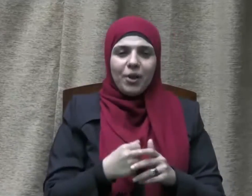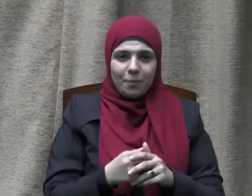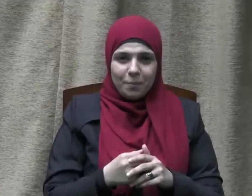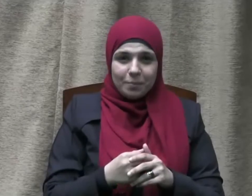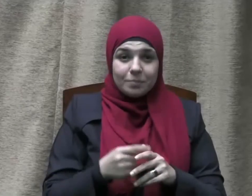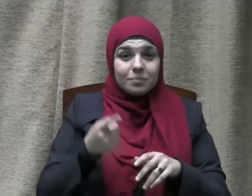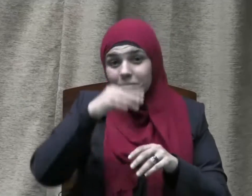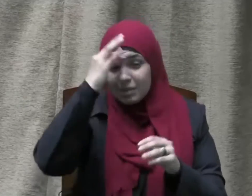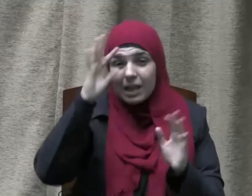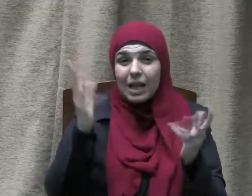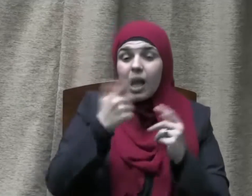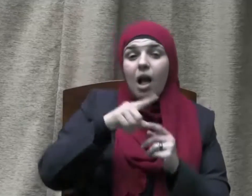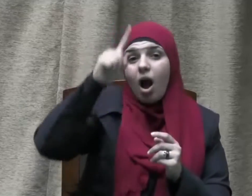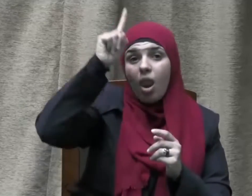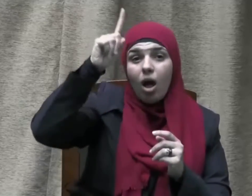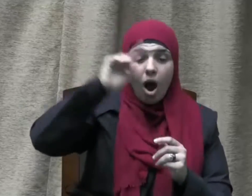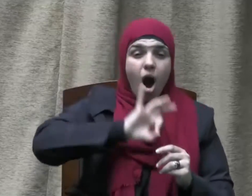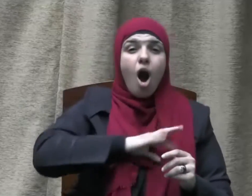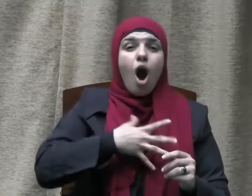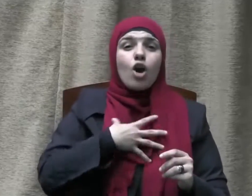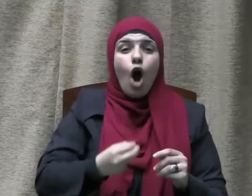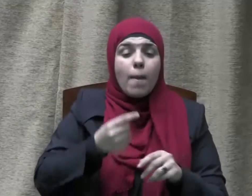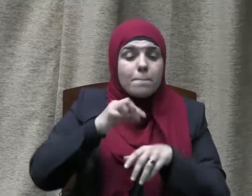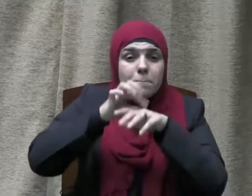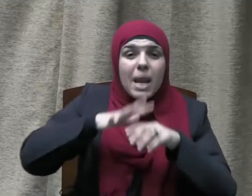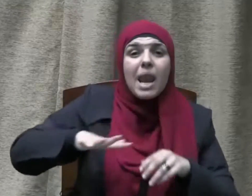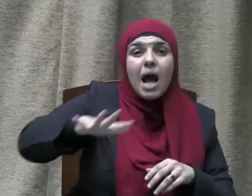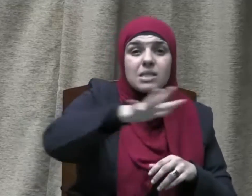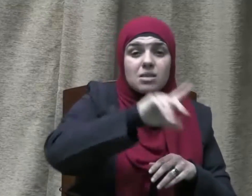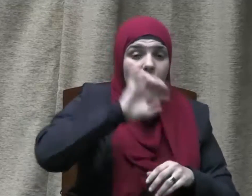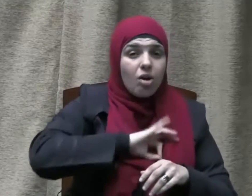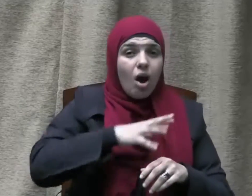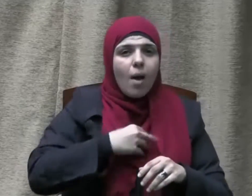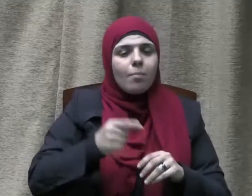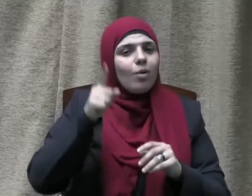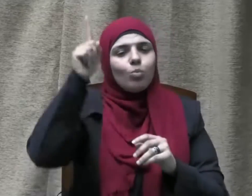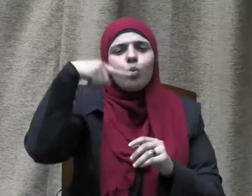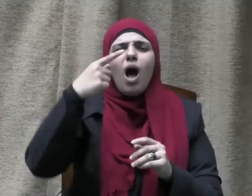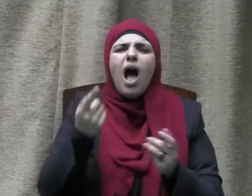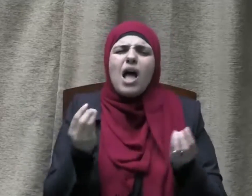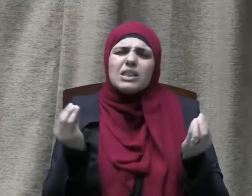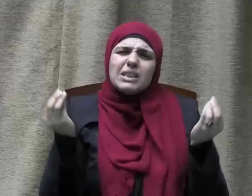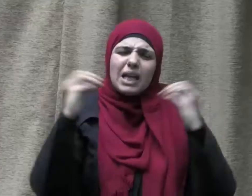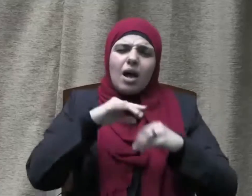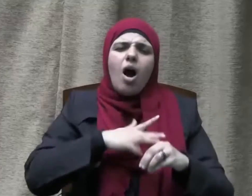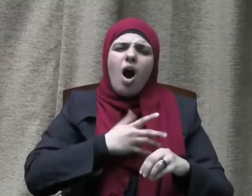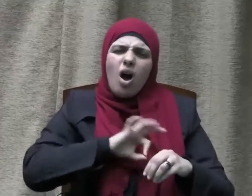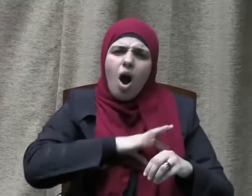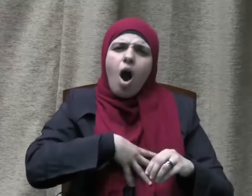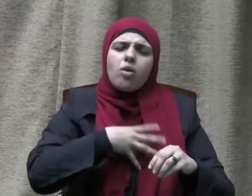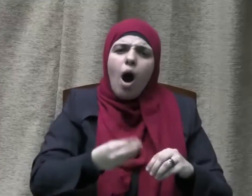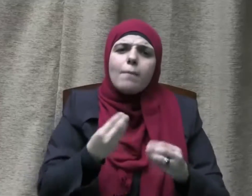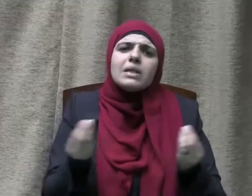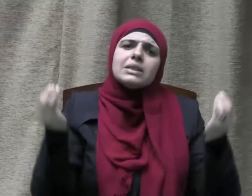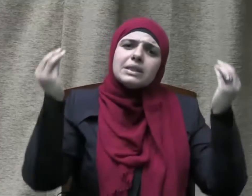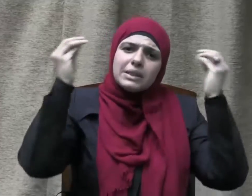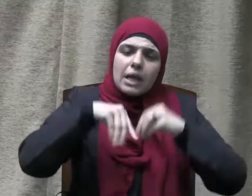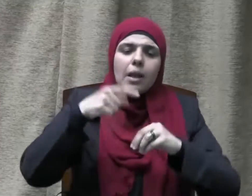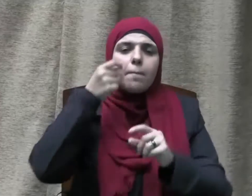كان الله تعالى رؤوفا رحيما بالناس فهو أشد رأفة ورحمة بعباده